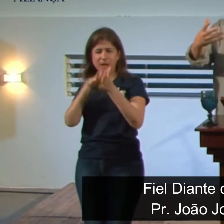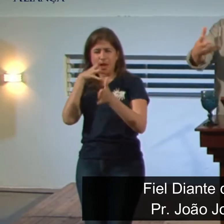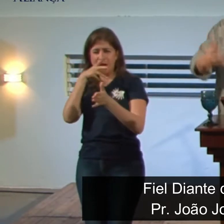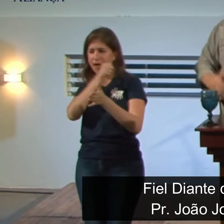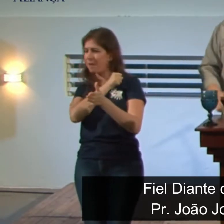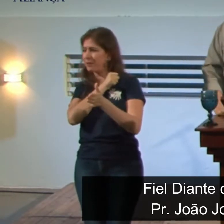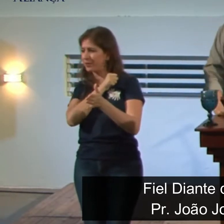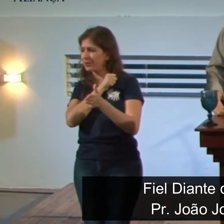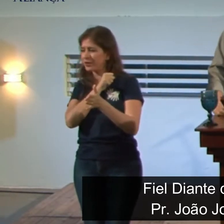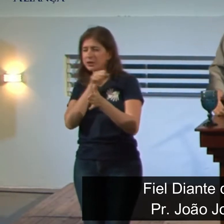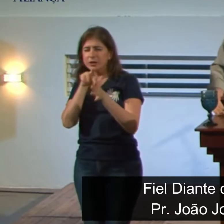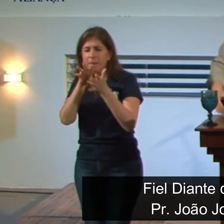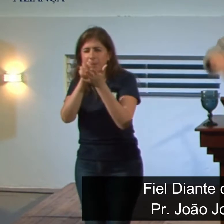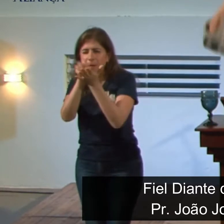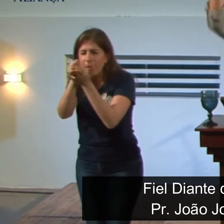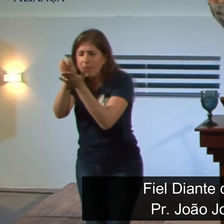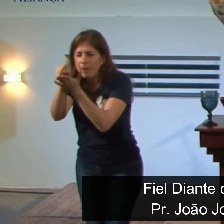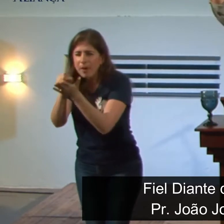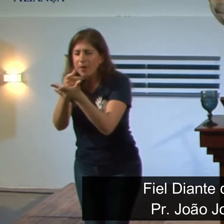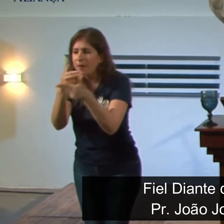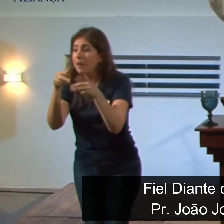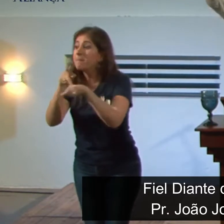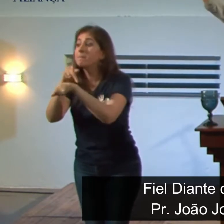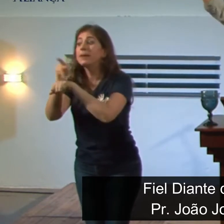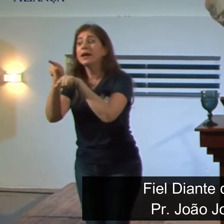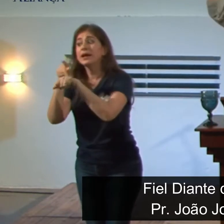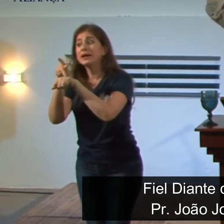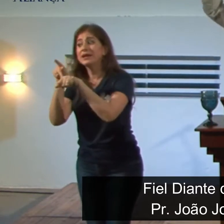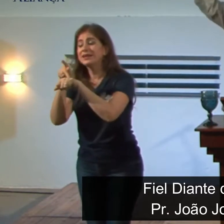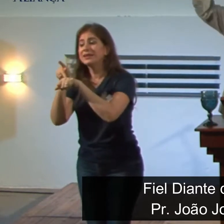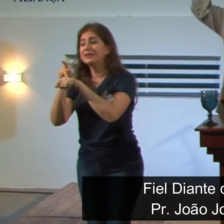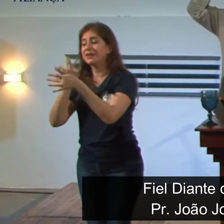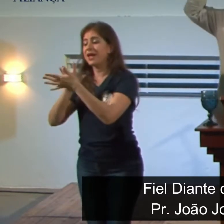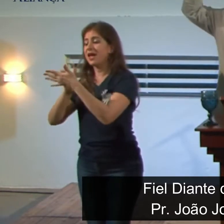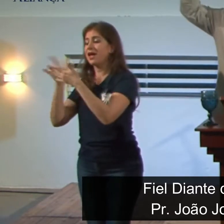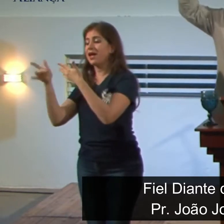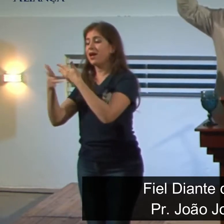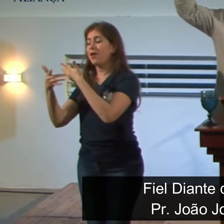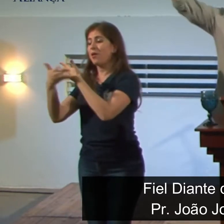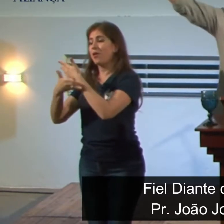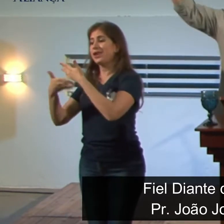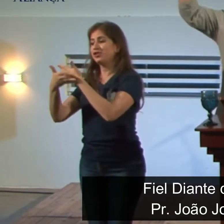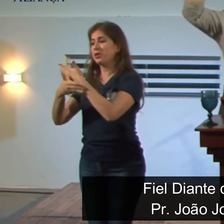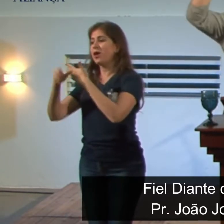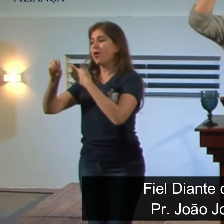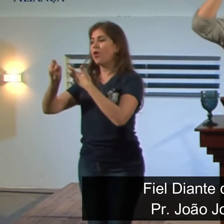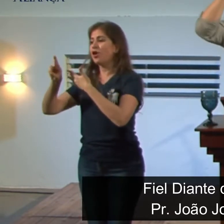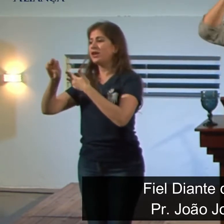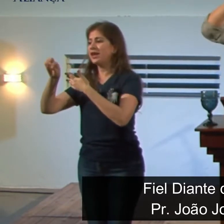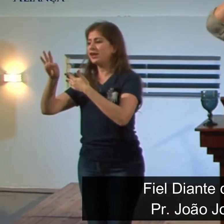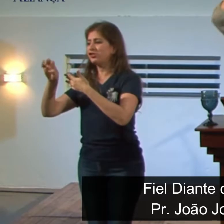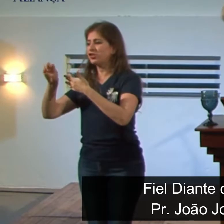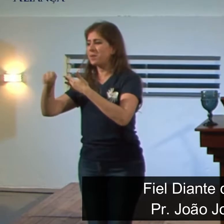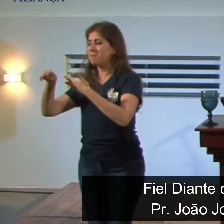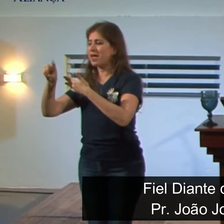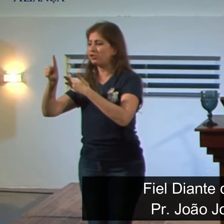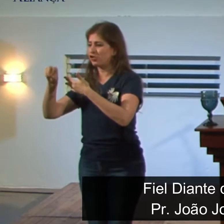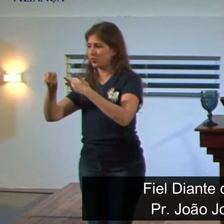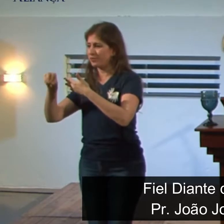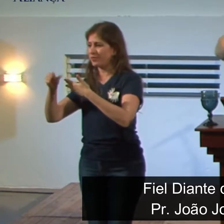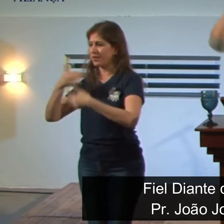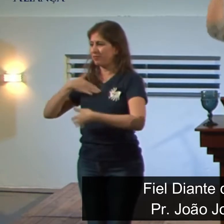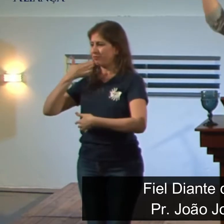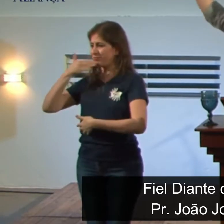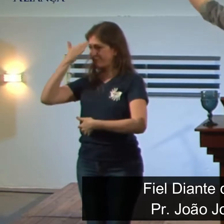rápida poder testemunhar. Países do Oriente Médio, países que têm o domínio do Islã e